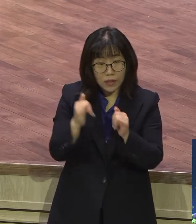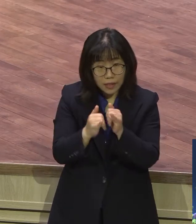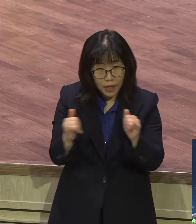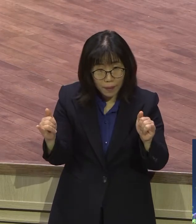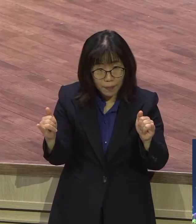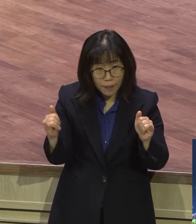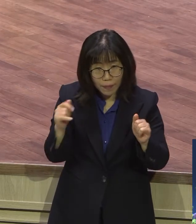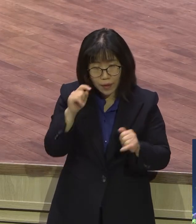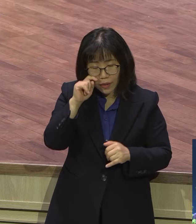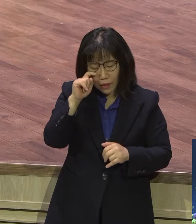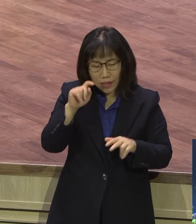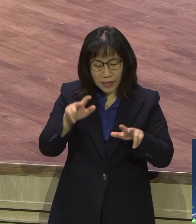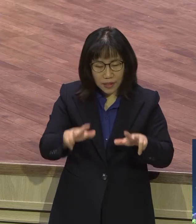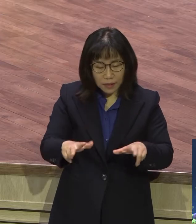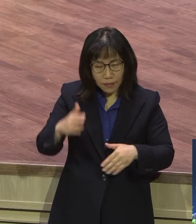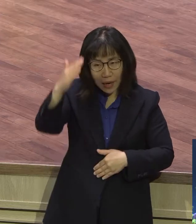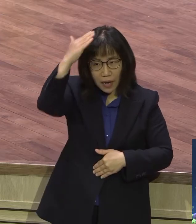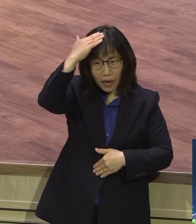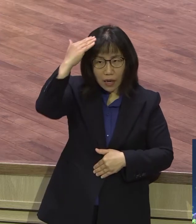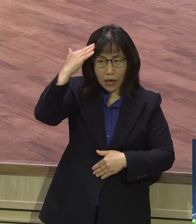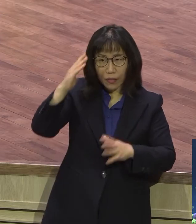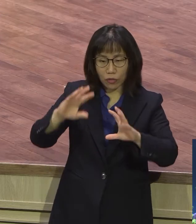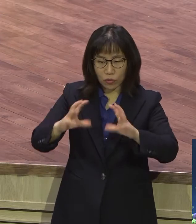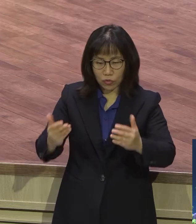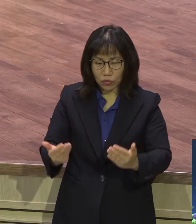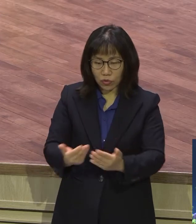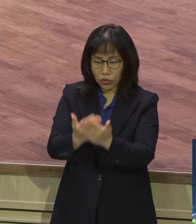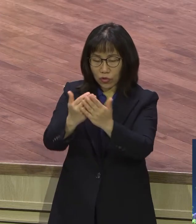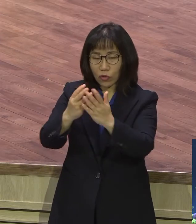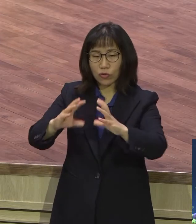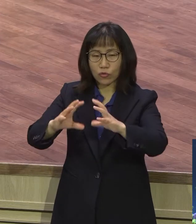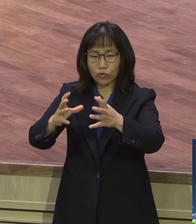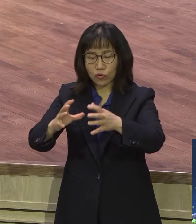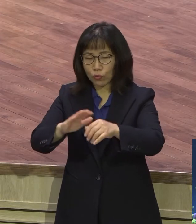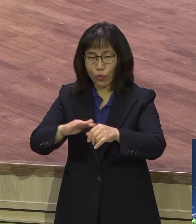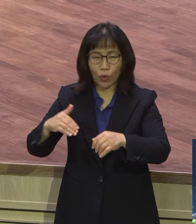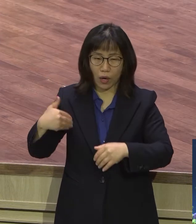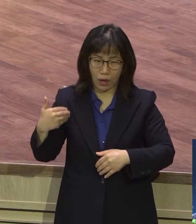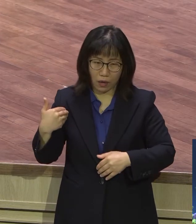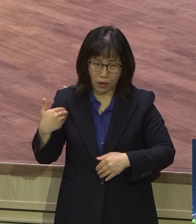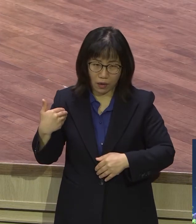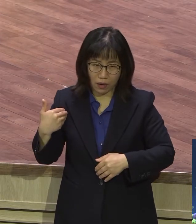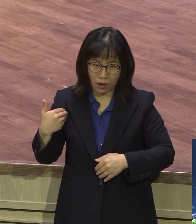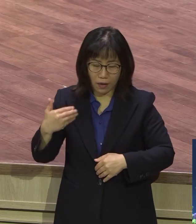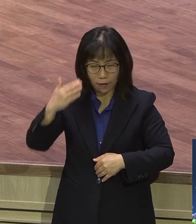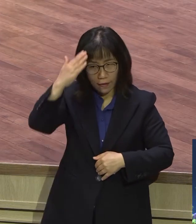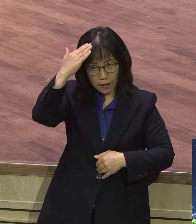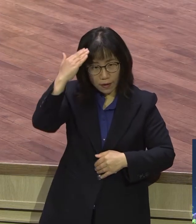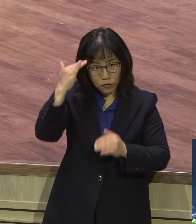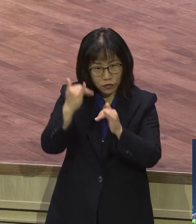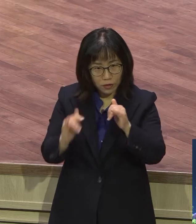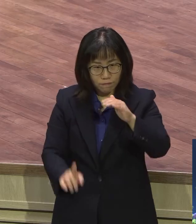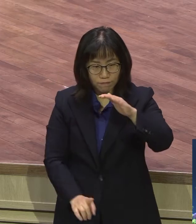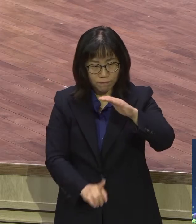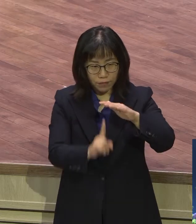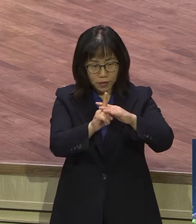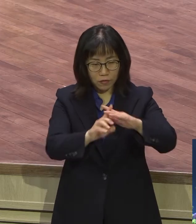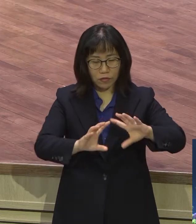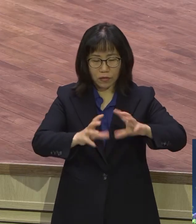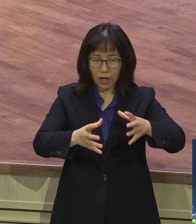국가인 줄 한국 사람만 모르고 있다 그래요 나왔지요 뉴스 나온 거 알아 봤어요 그